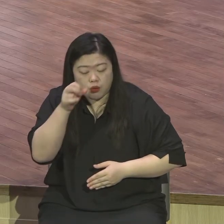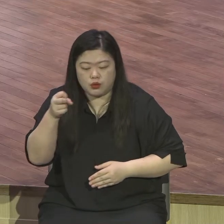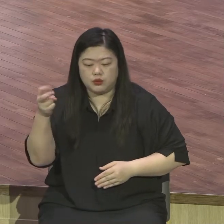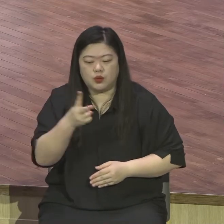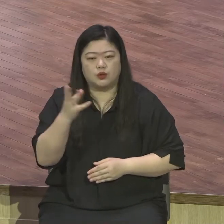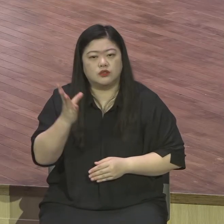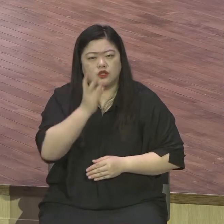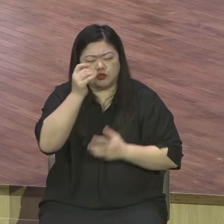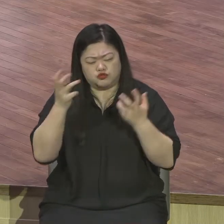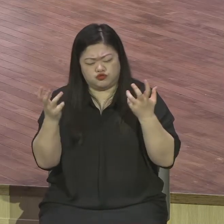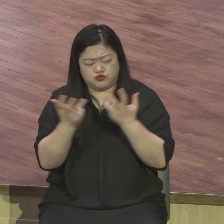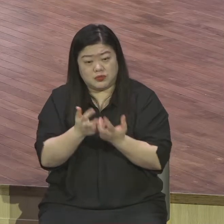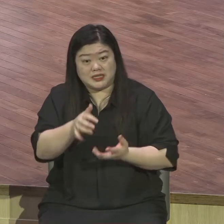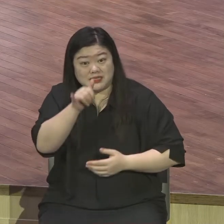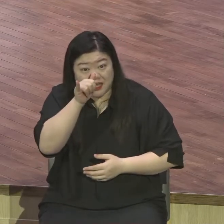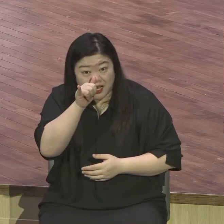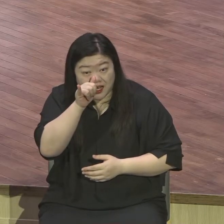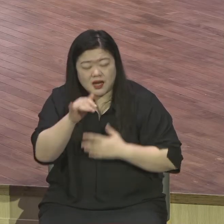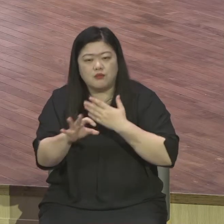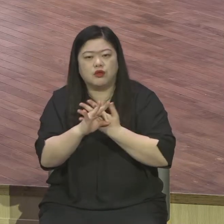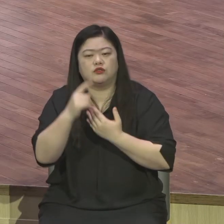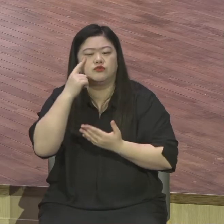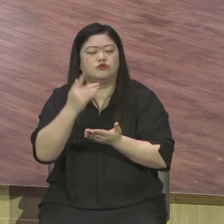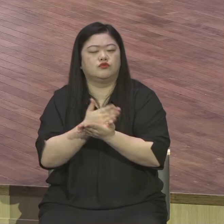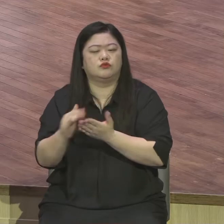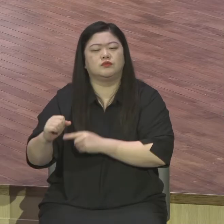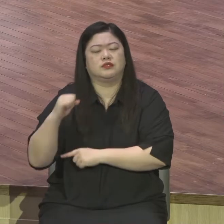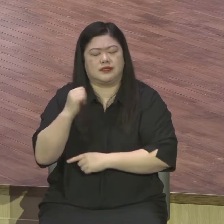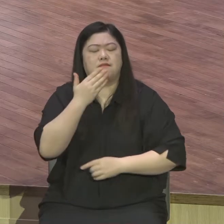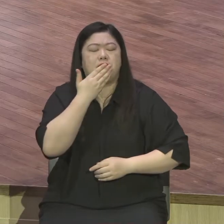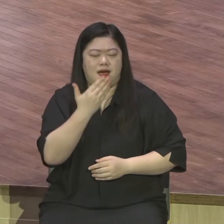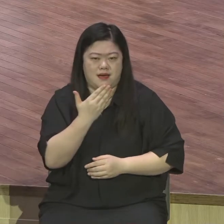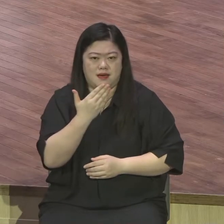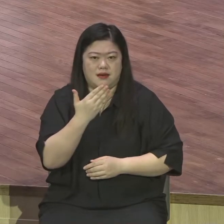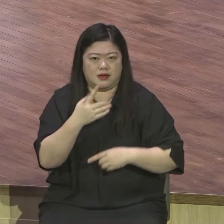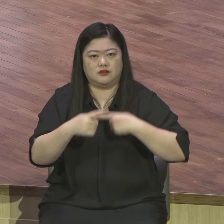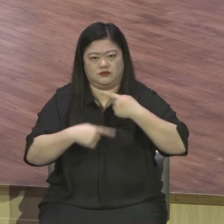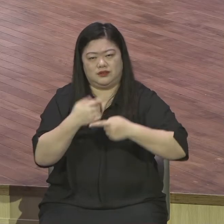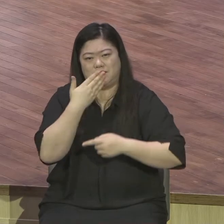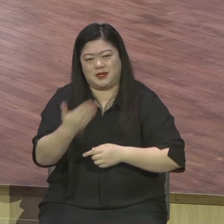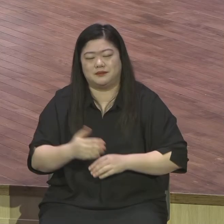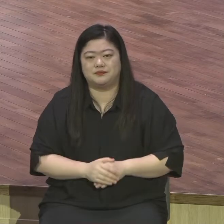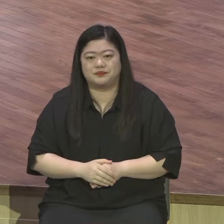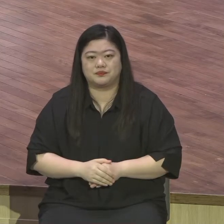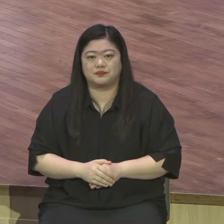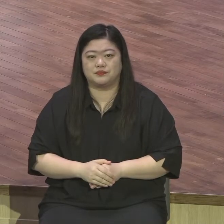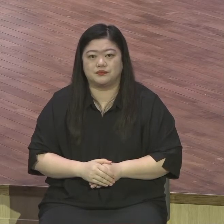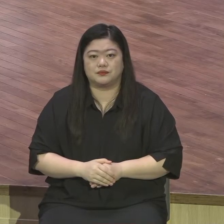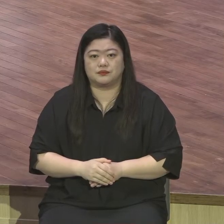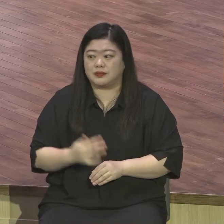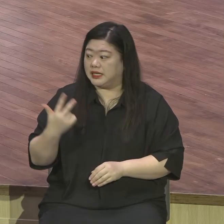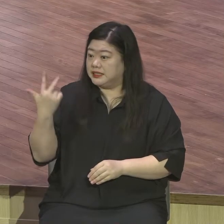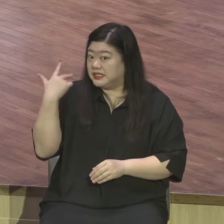있는 사람. 늘 인도 같지요. 지난주에 말씀을 통해서 우리가 풀어야 할 영적 오해에 대해서